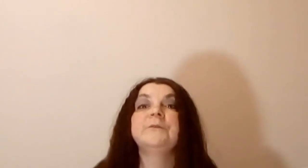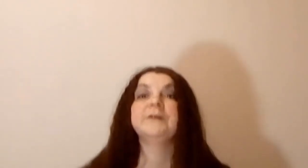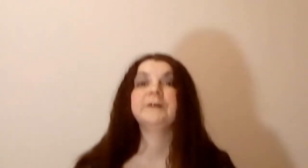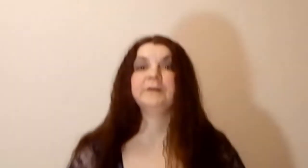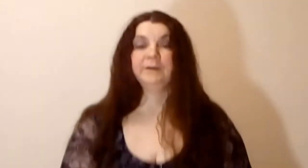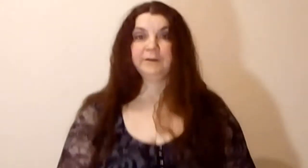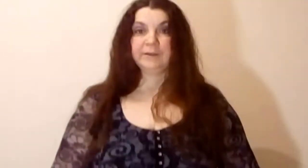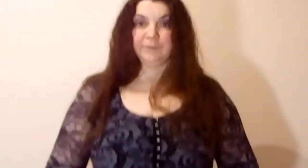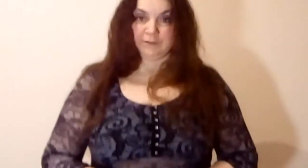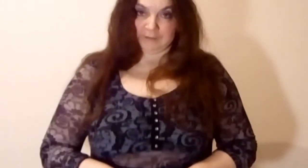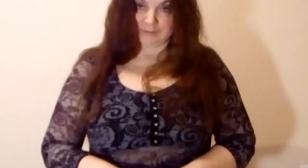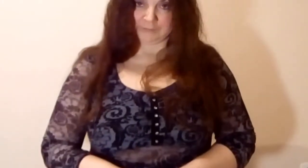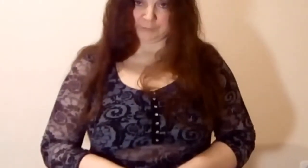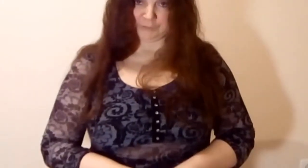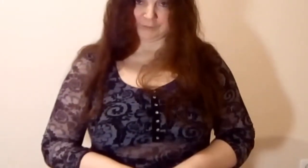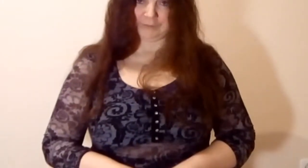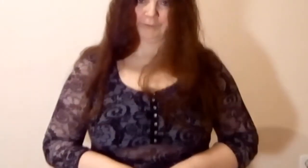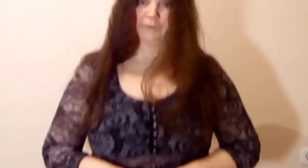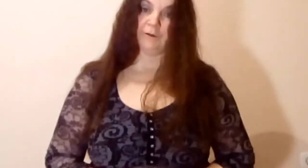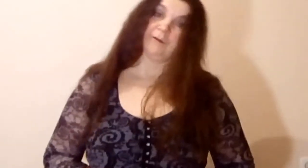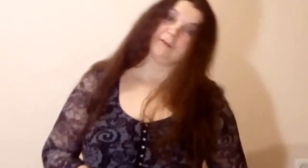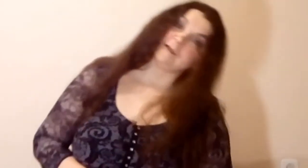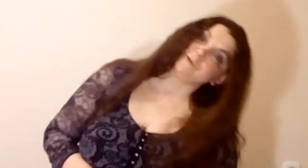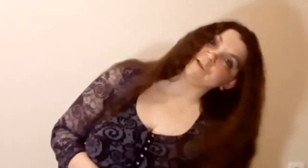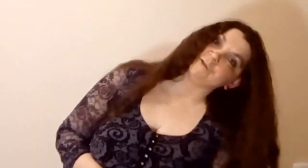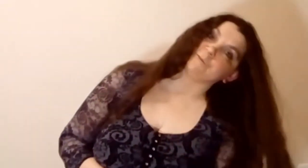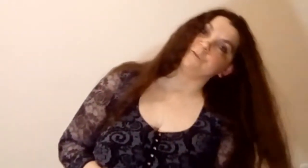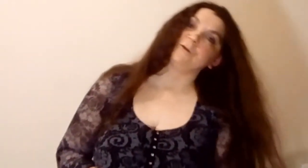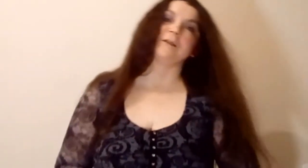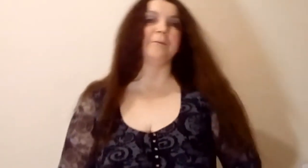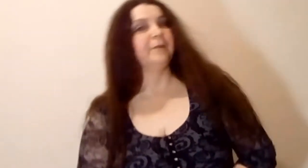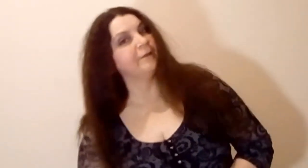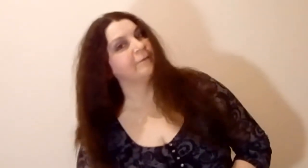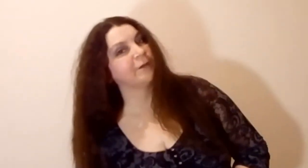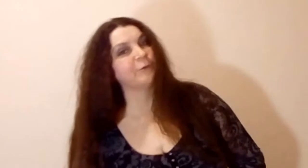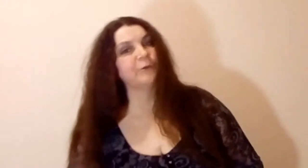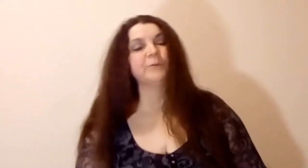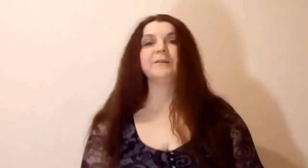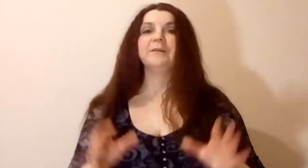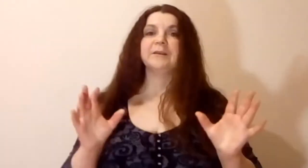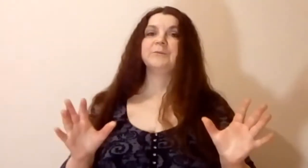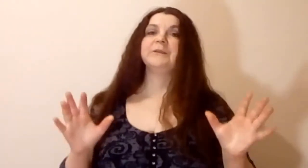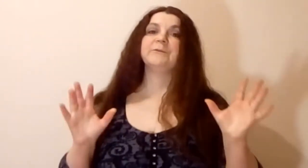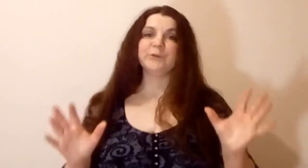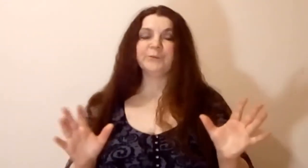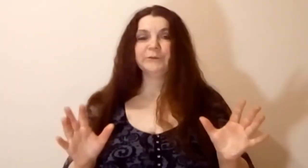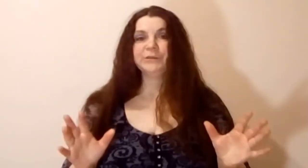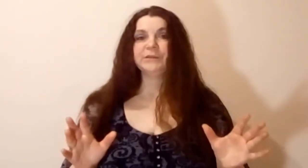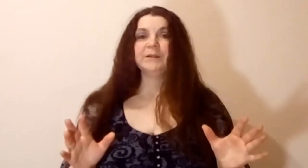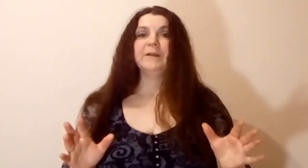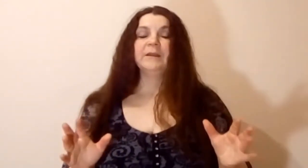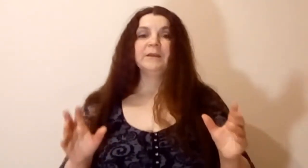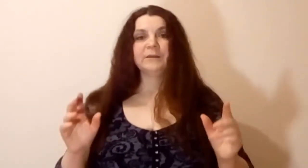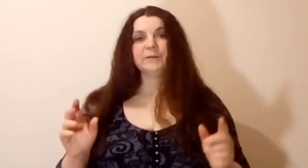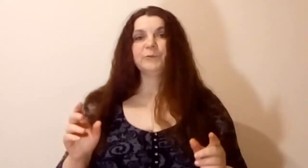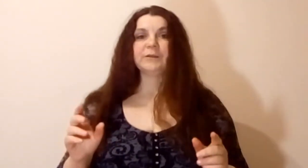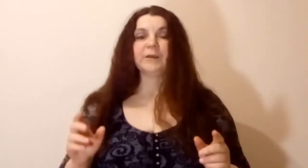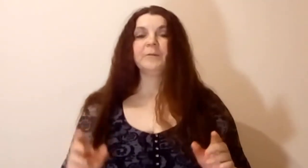вверх, или там, когда вы смотрите сверху, или там еще вбок какой-нибудь. Нет, мы ни в коем случае не смотрим